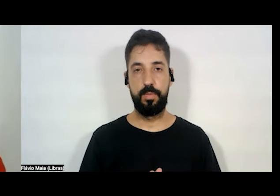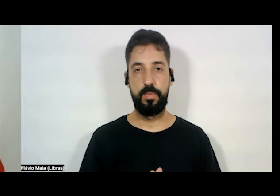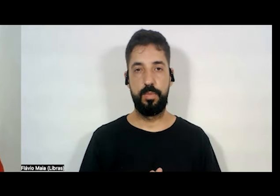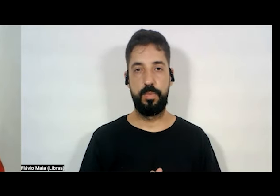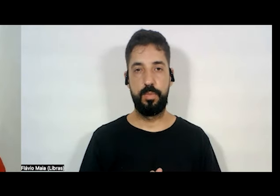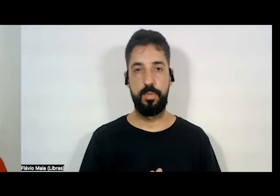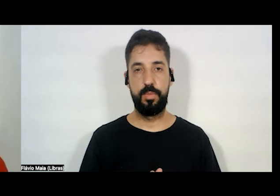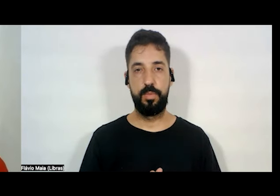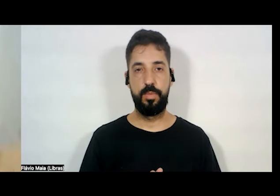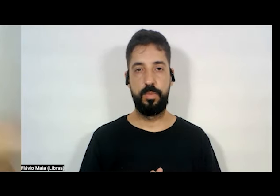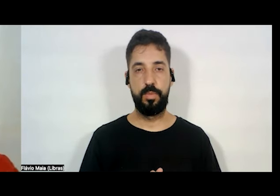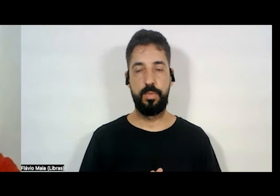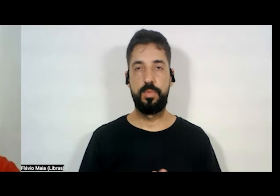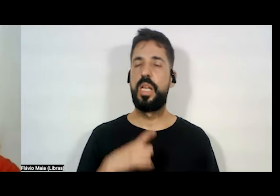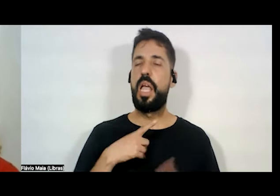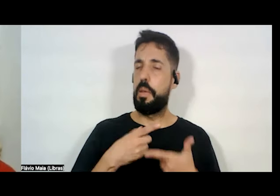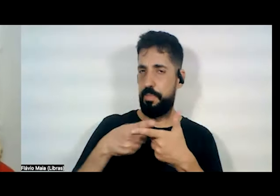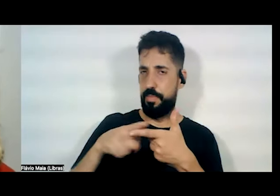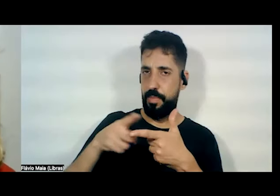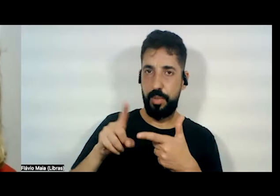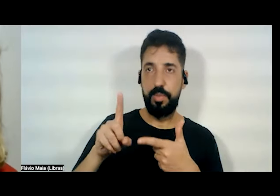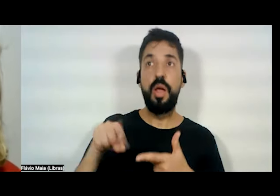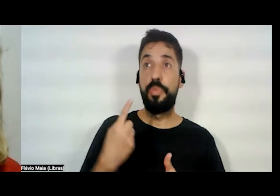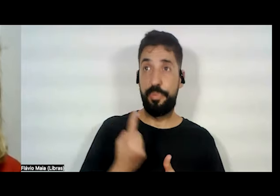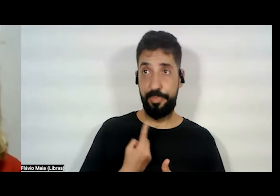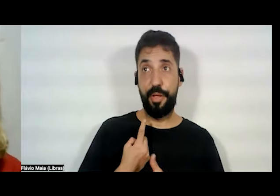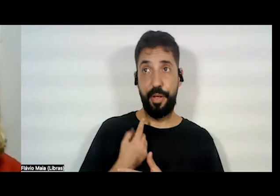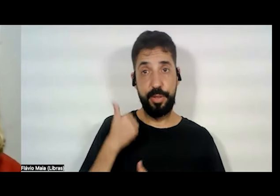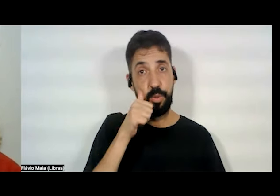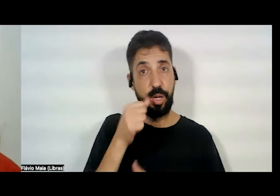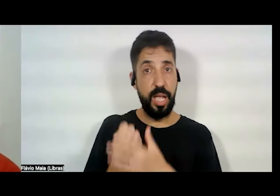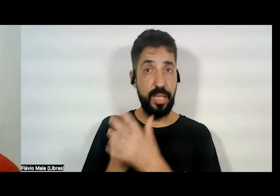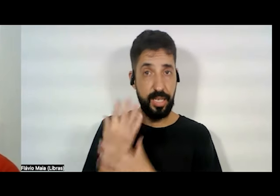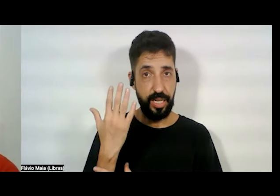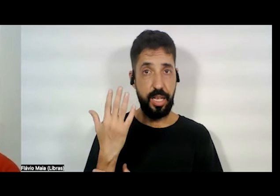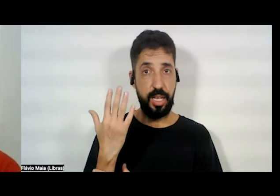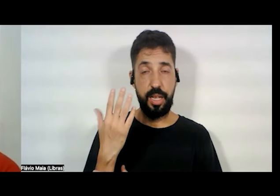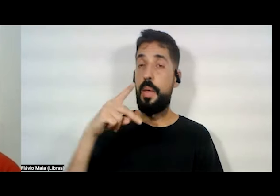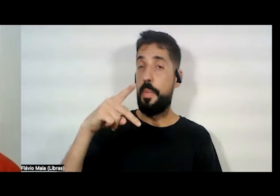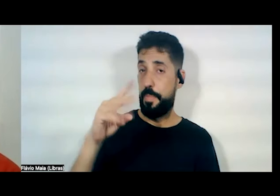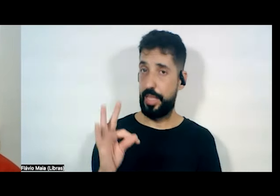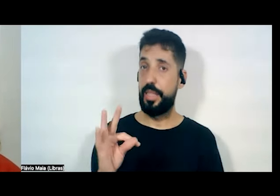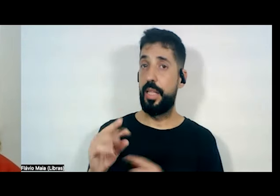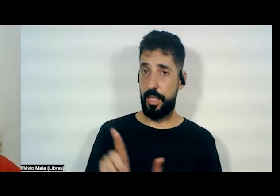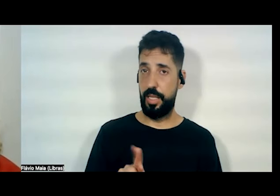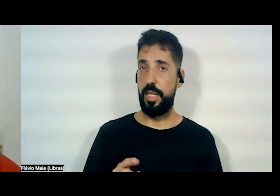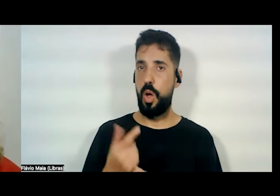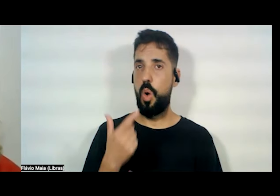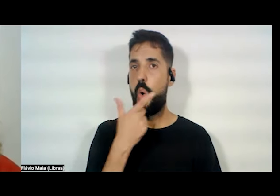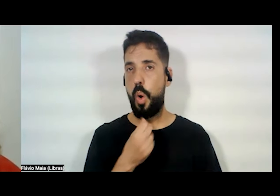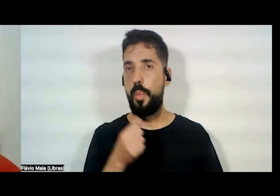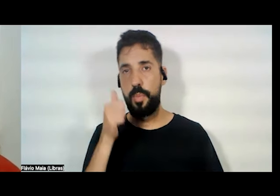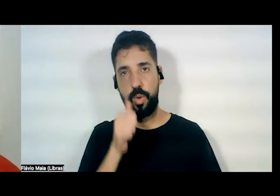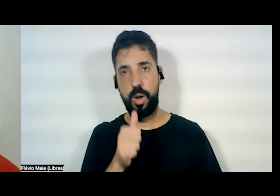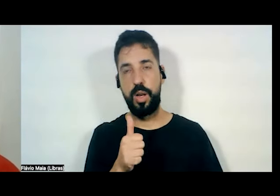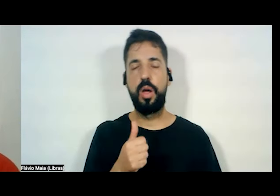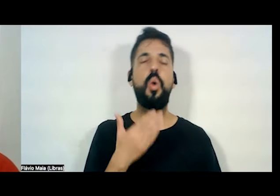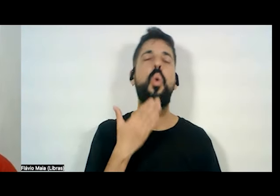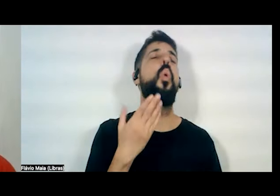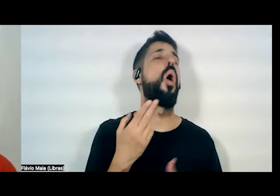um problema que nós mesmas criamos. E nós do PT, homens e mulheres, sabe qual é o problema?